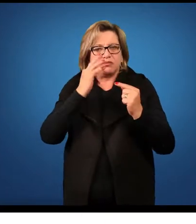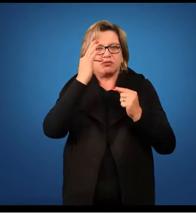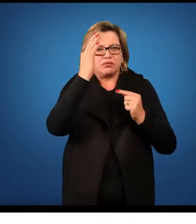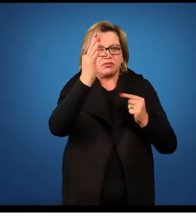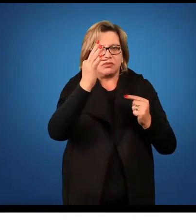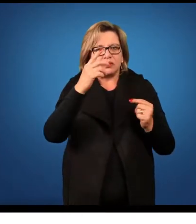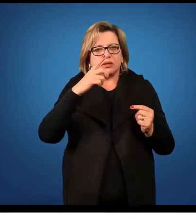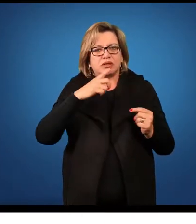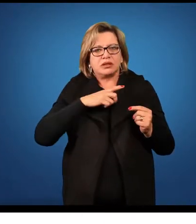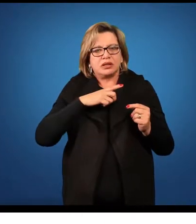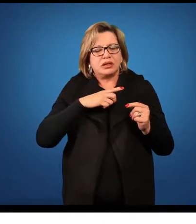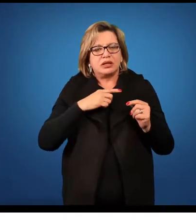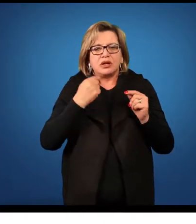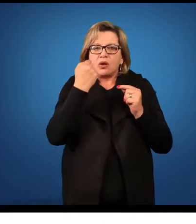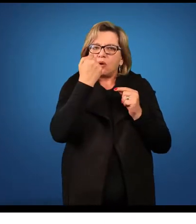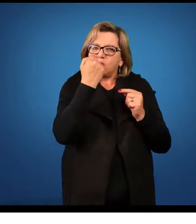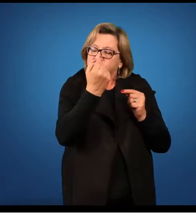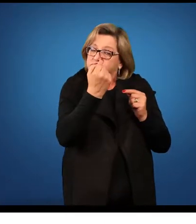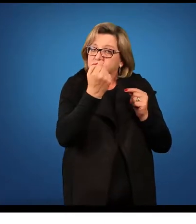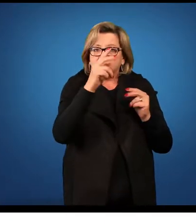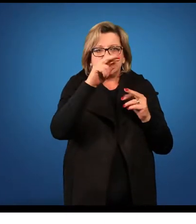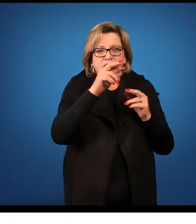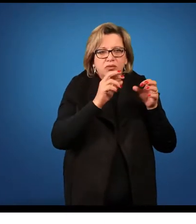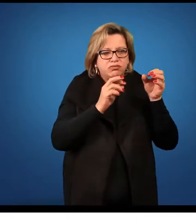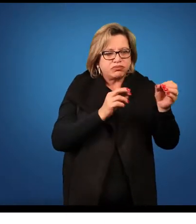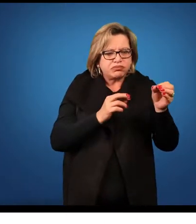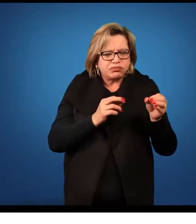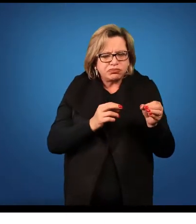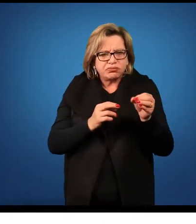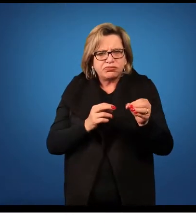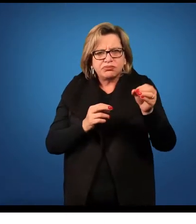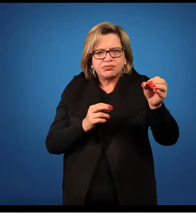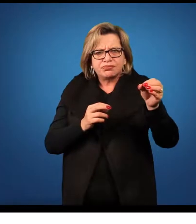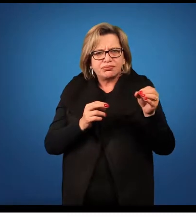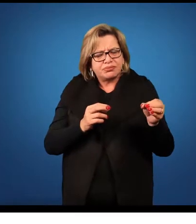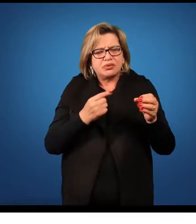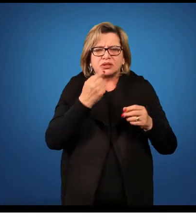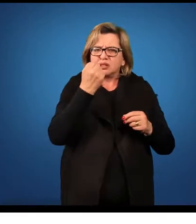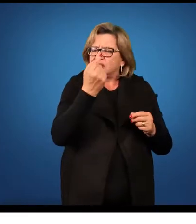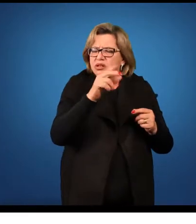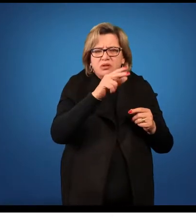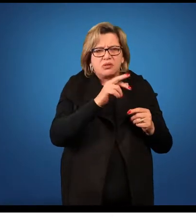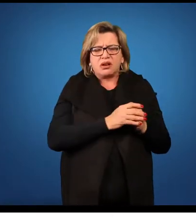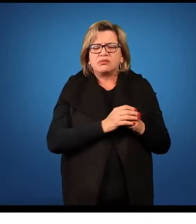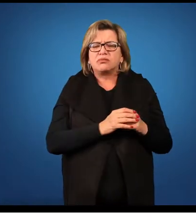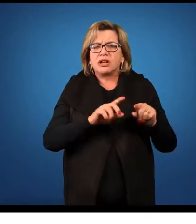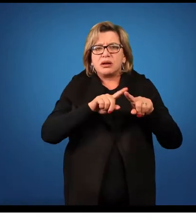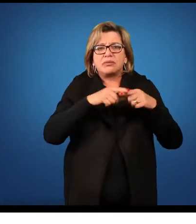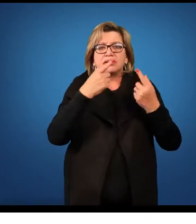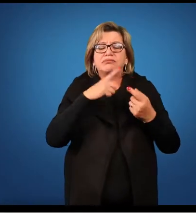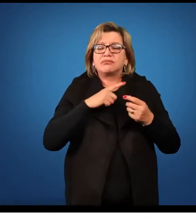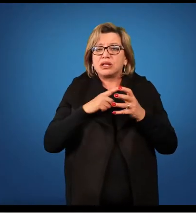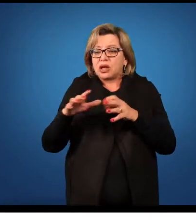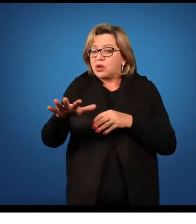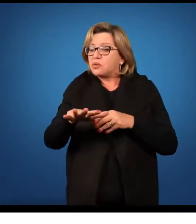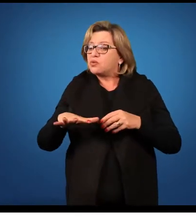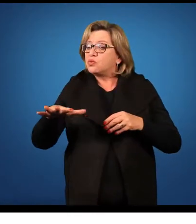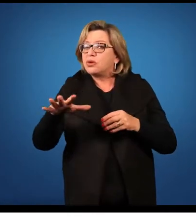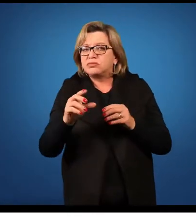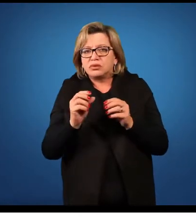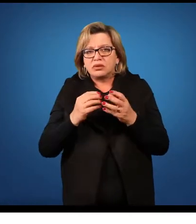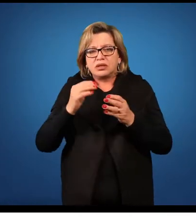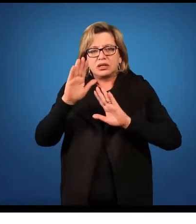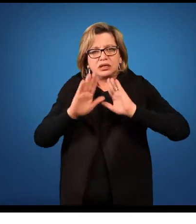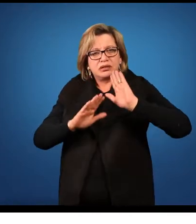seguintes, ele apresenta somente um tipo de esporo, então ele é classificado como homospórico. Porém nós temos outros grupos de vegetais